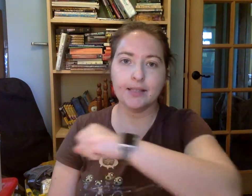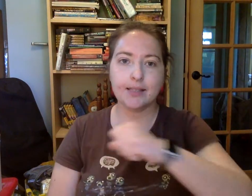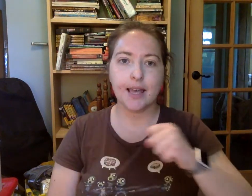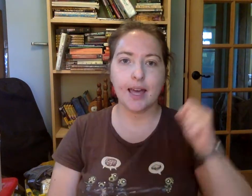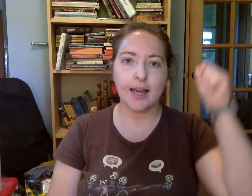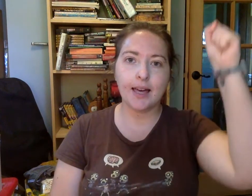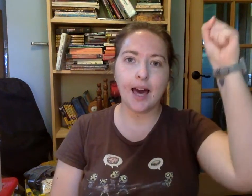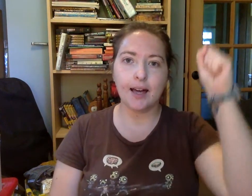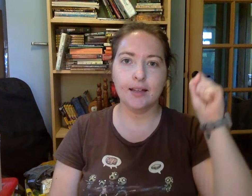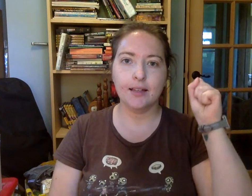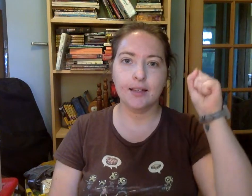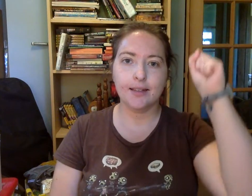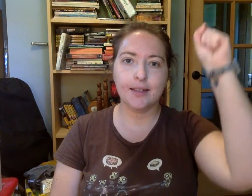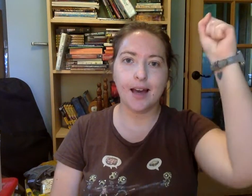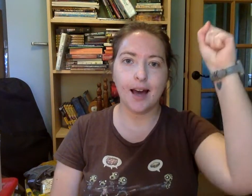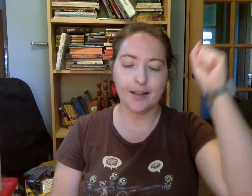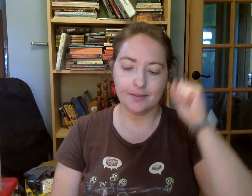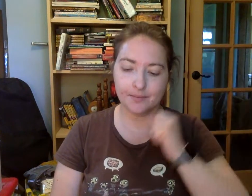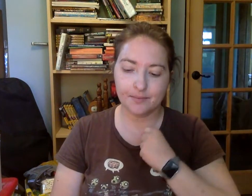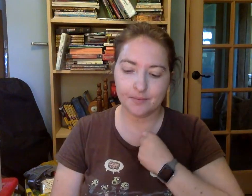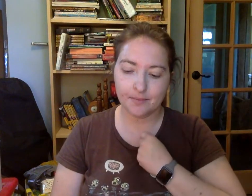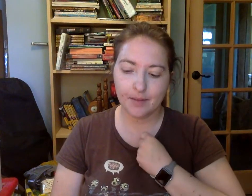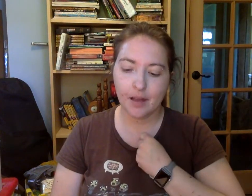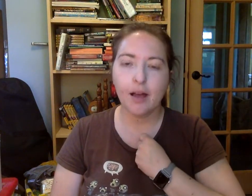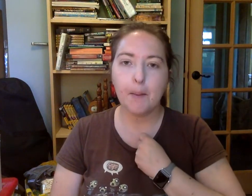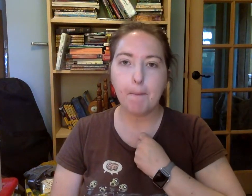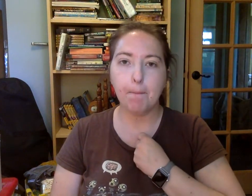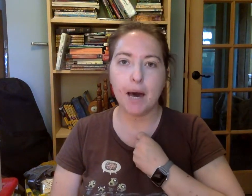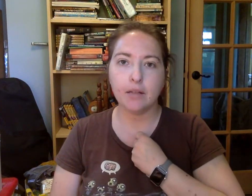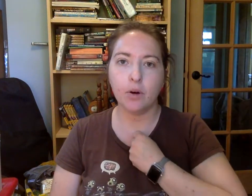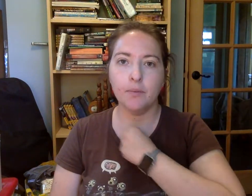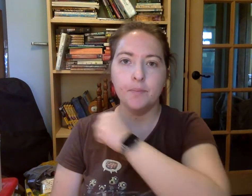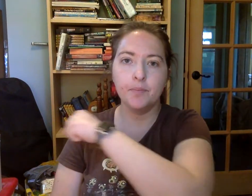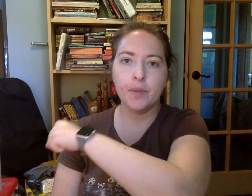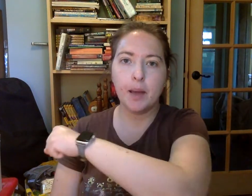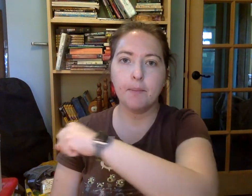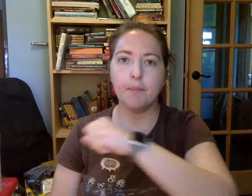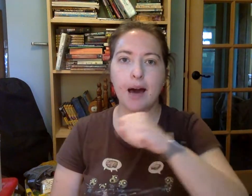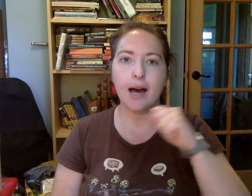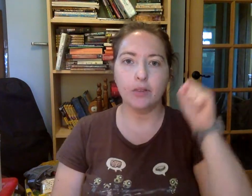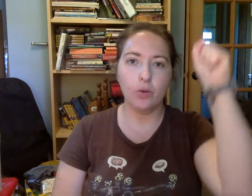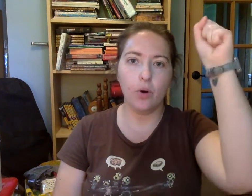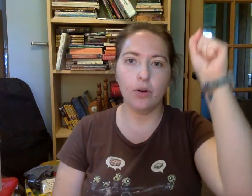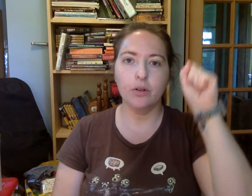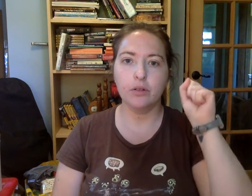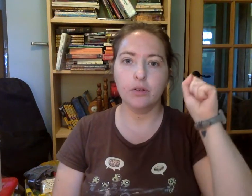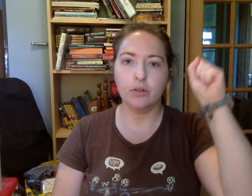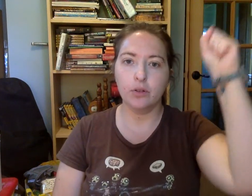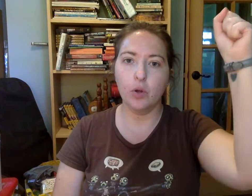Seca. Ca. Mano. Mano. No.